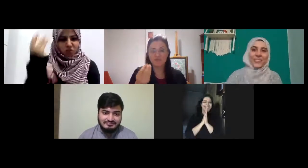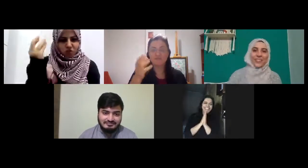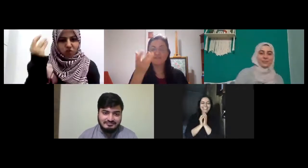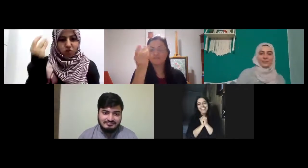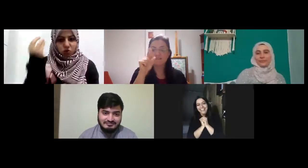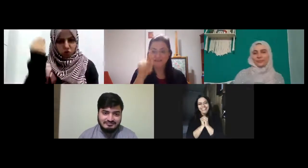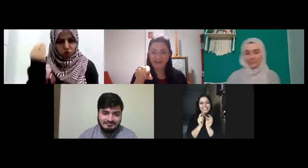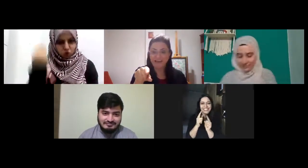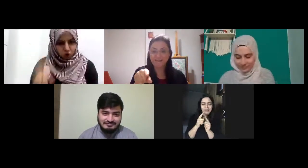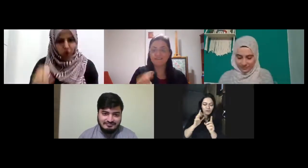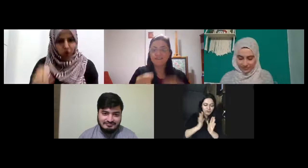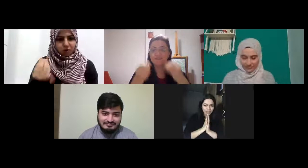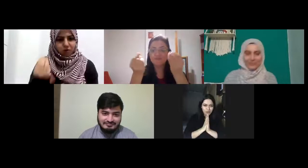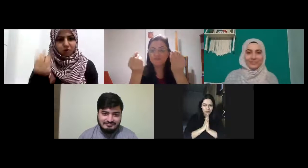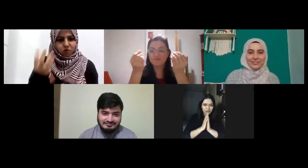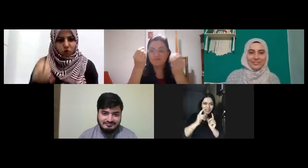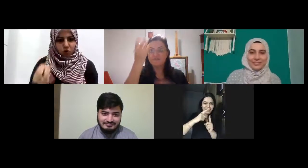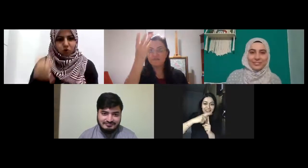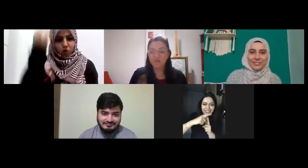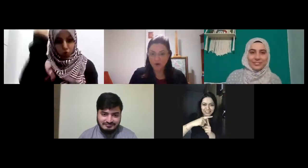çok çok çok çok